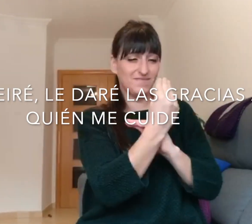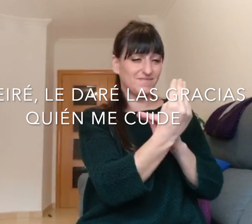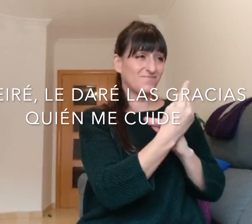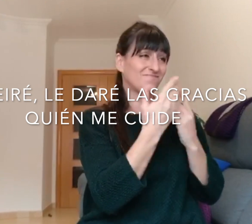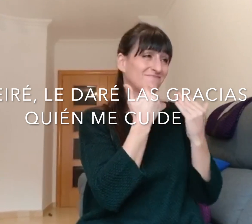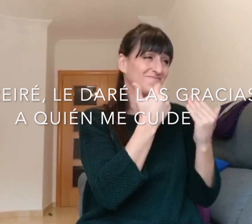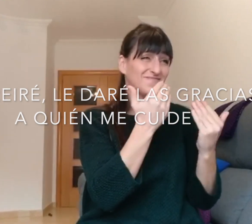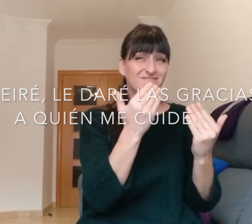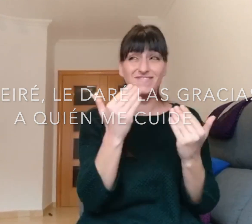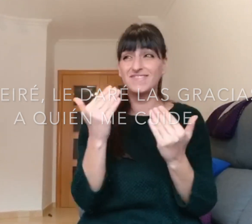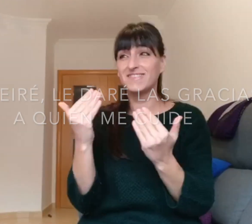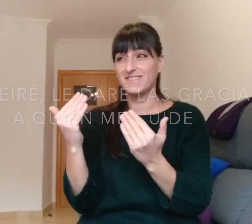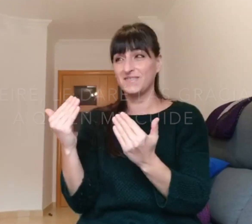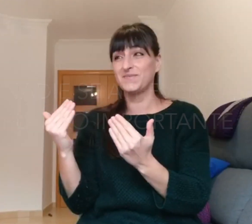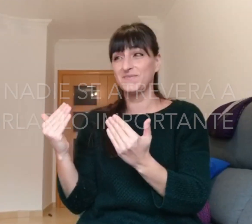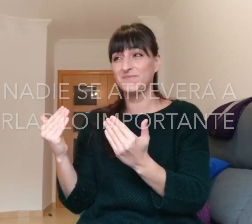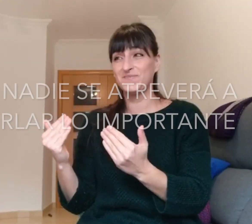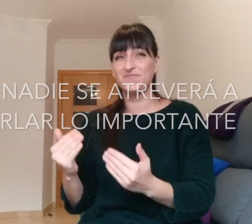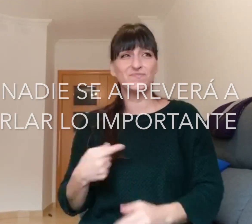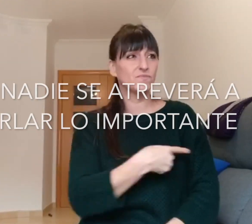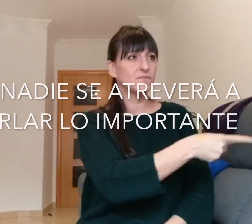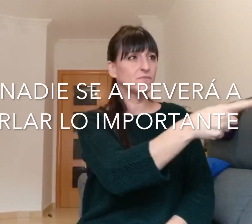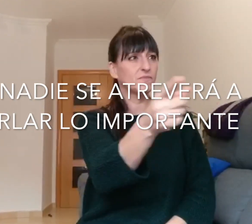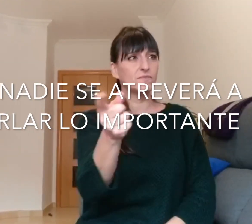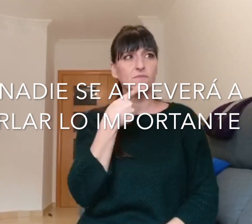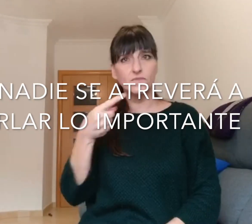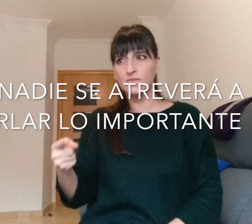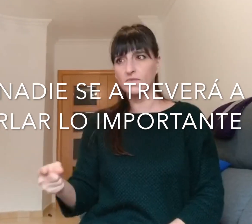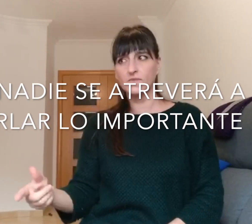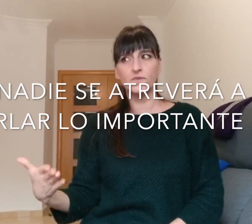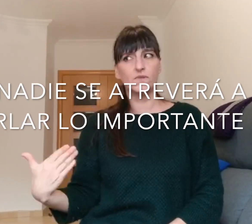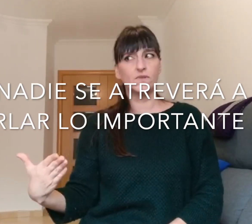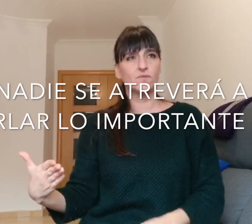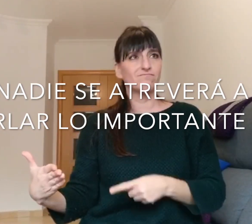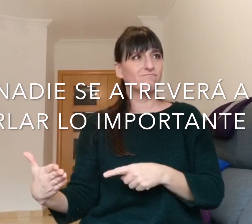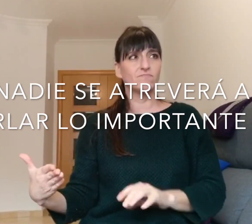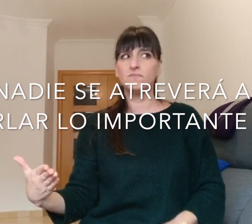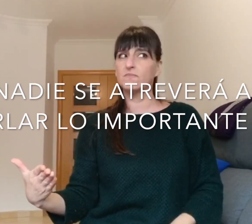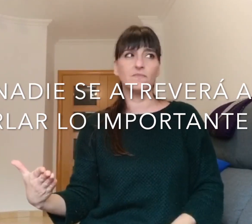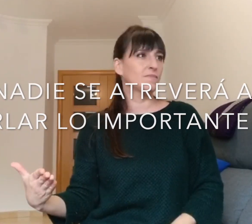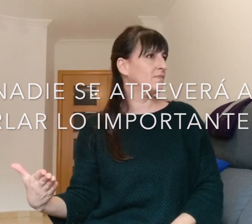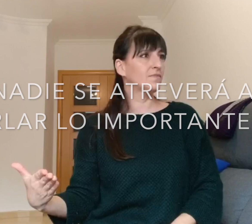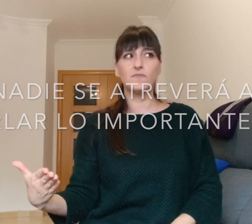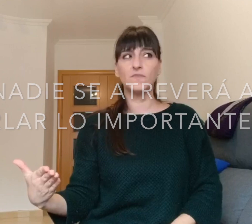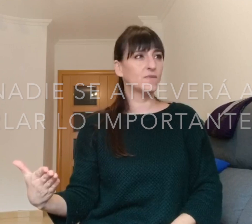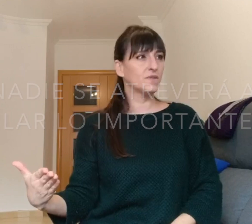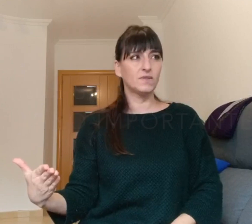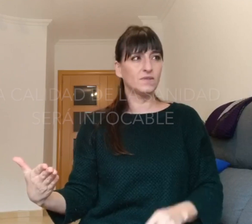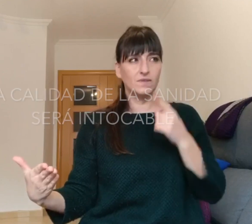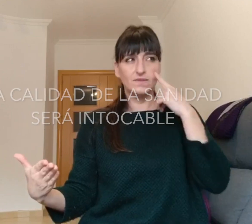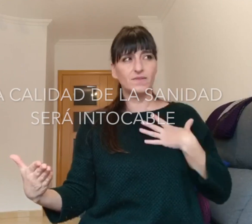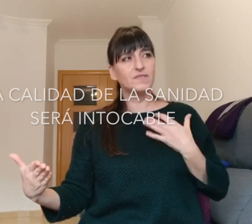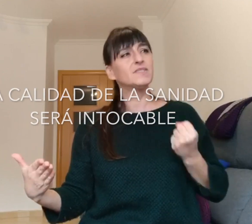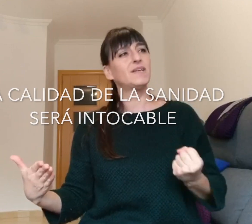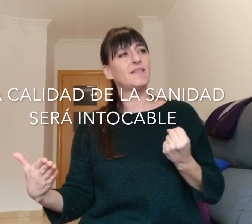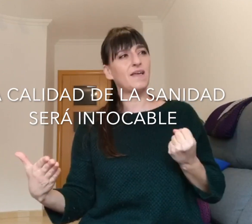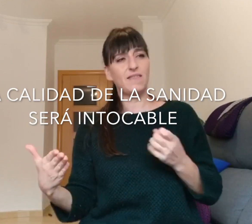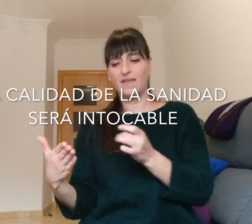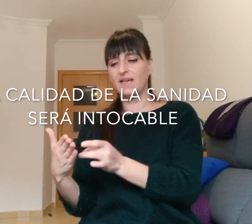me cuide Ya nadie se atreverá a burlar lo importante La calidad de la